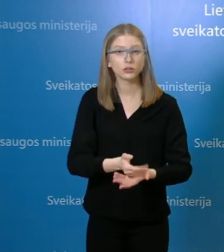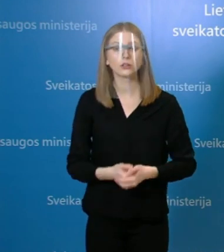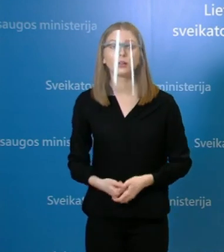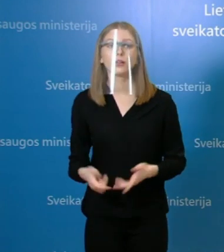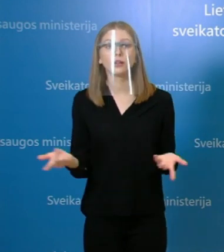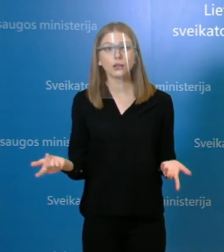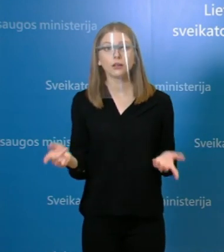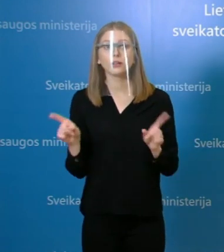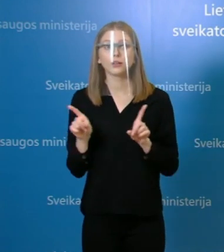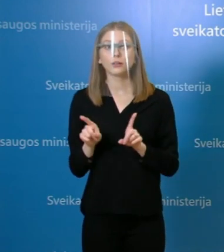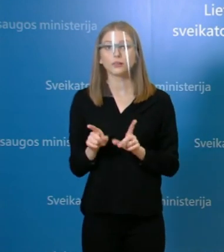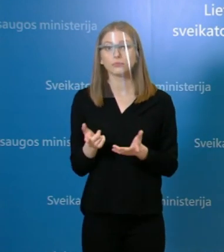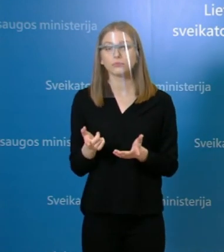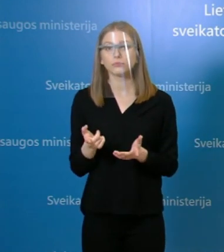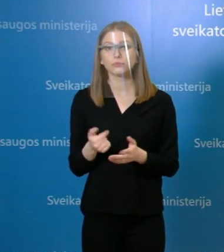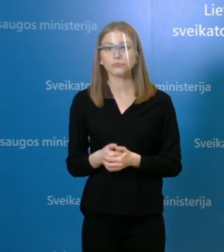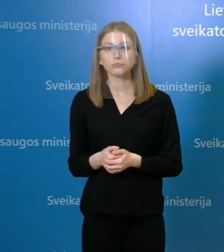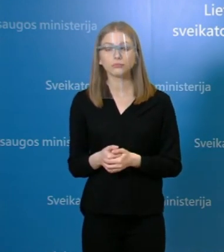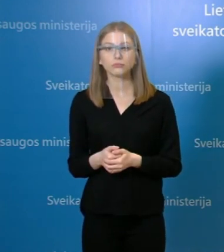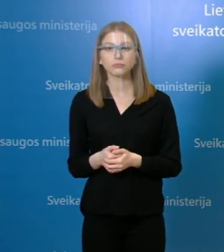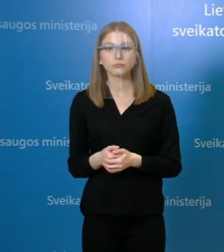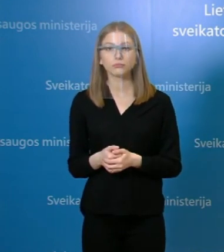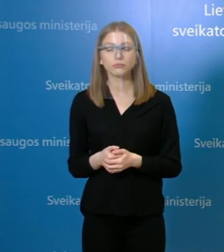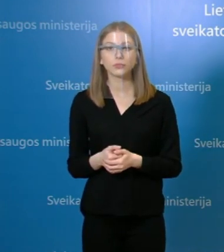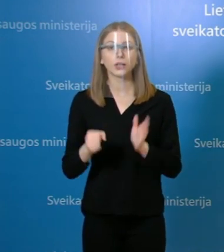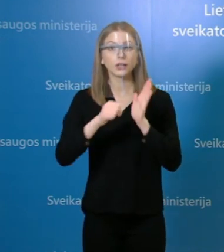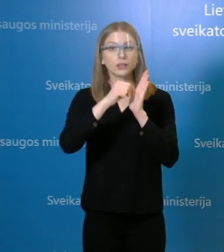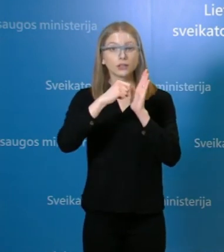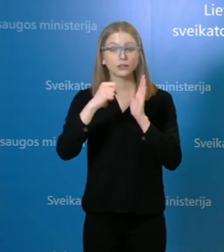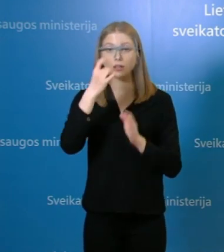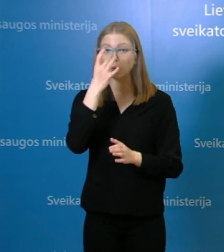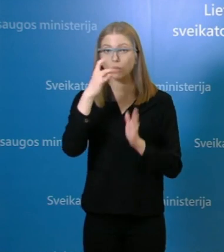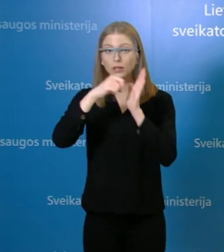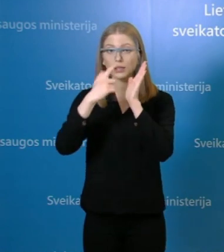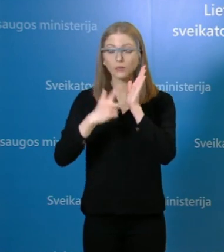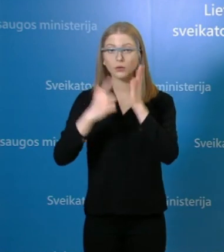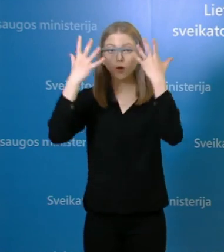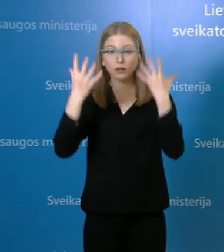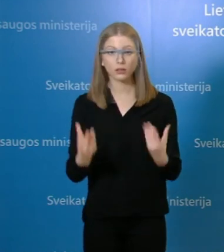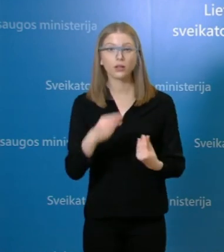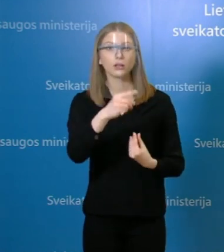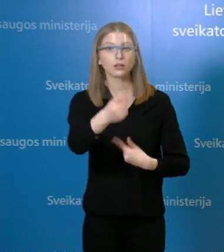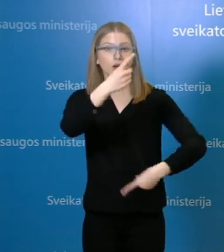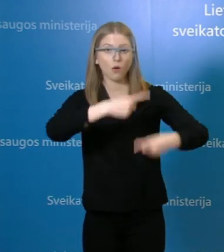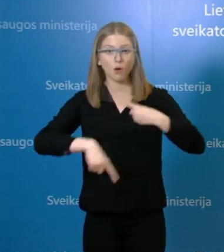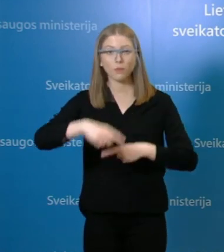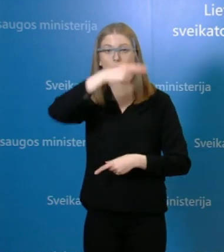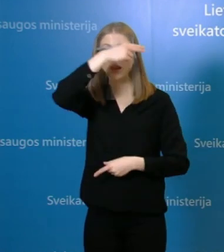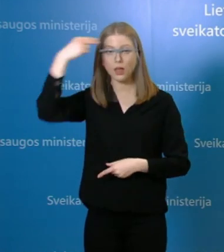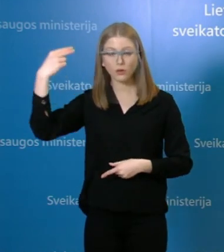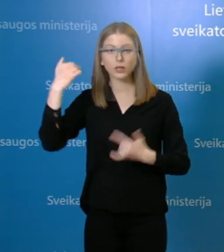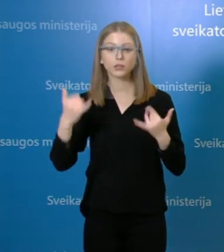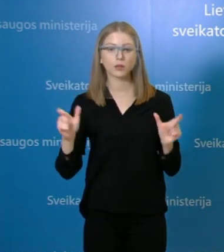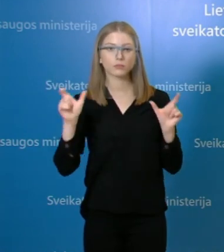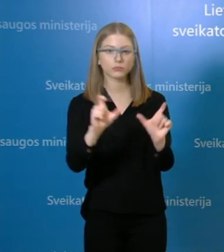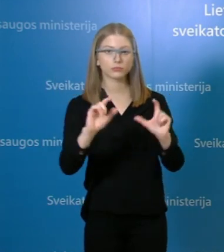perskubaus įspėjimo ir agavimo sistema. 17 dieną gegužės asmo grįžo į Lietuvą iš Vokietijos, yra izoliuotas